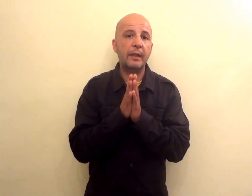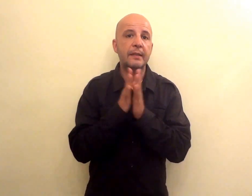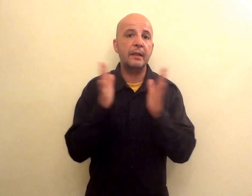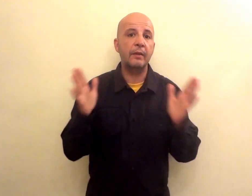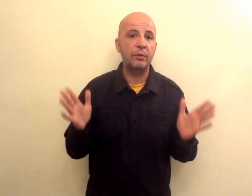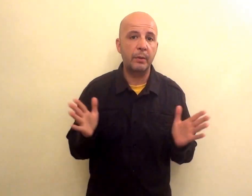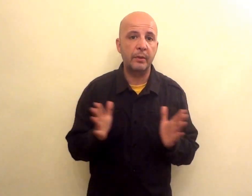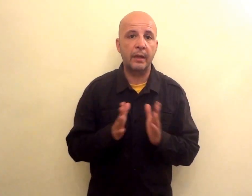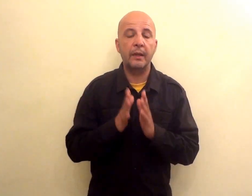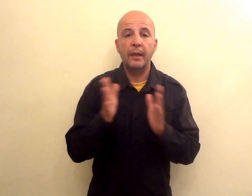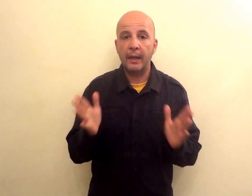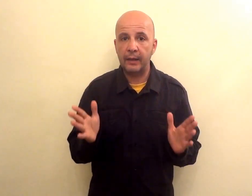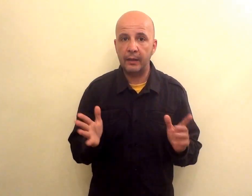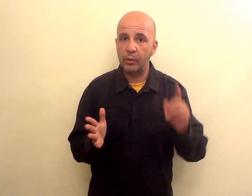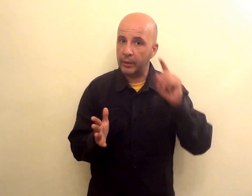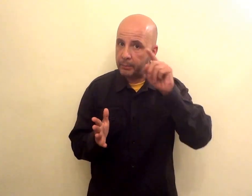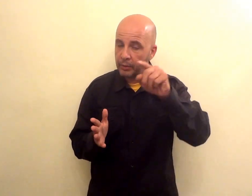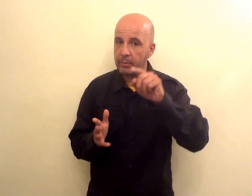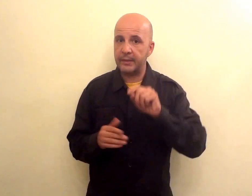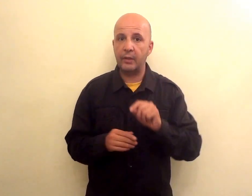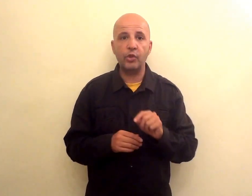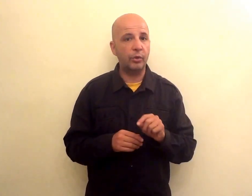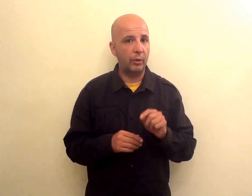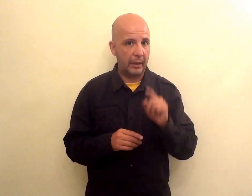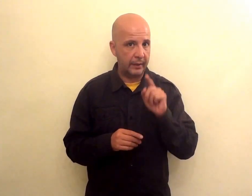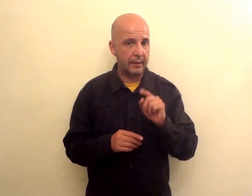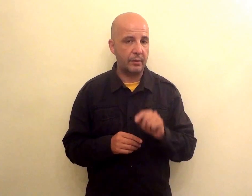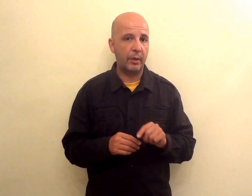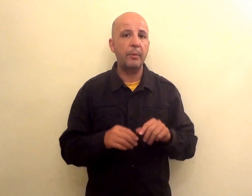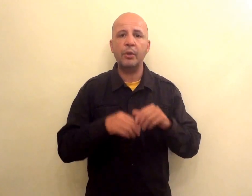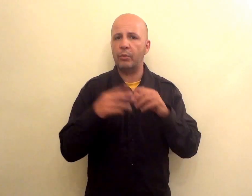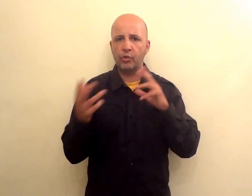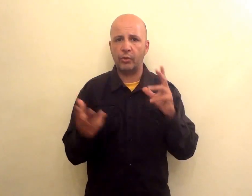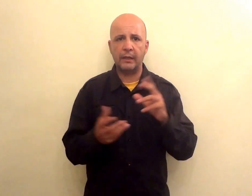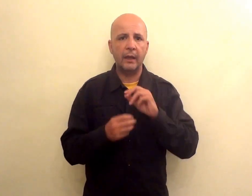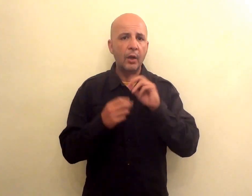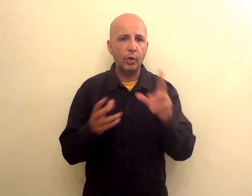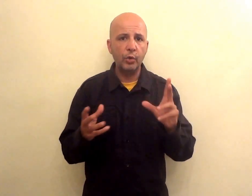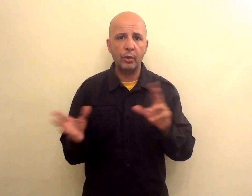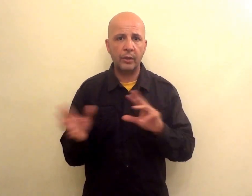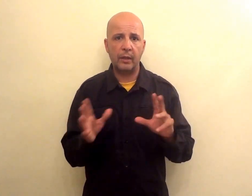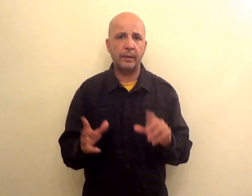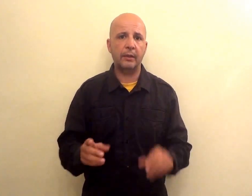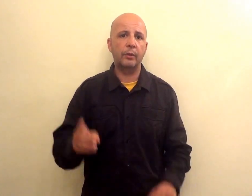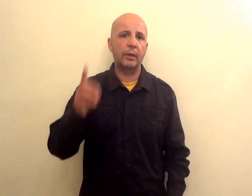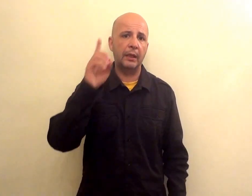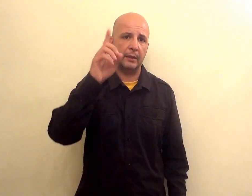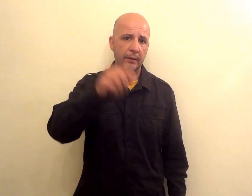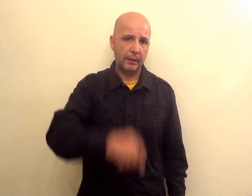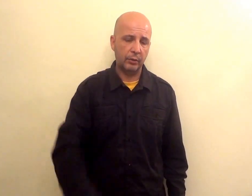che sia i rigori supplementari e anche i rigori che potrebbe essere il gioco dell'Olanda a meno che di una giocata o di un errore da una parte o dall'altra a dopo